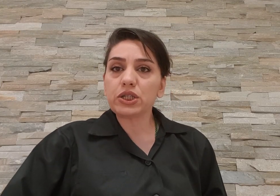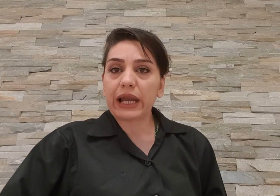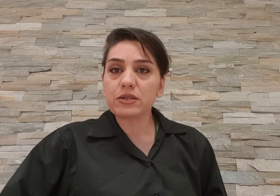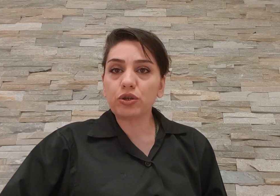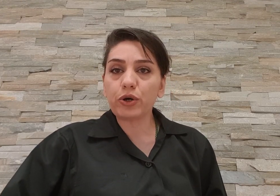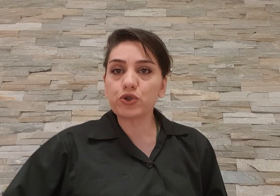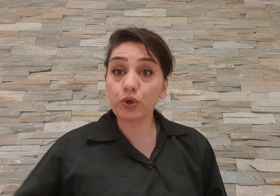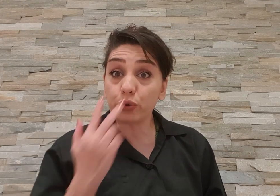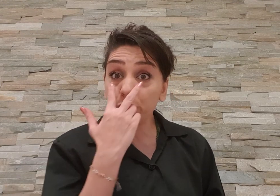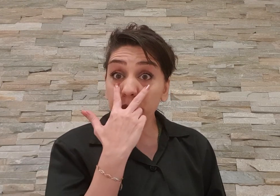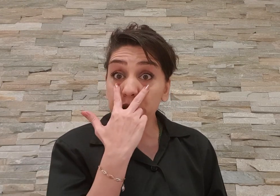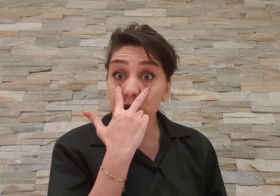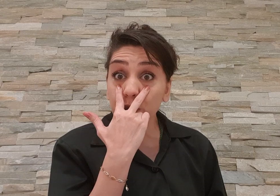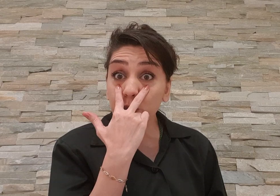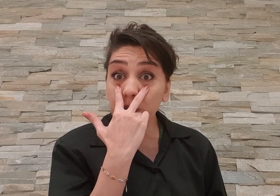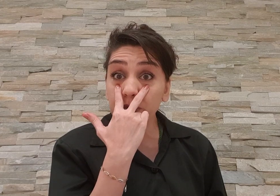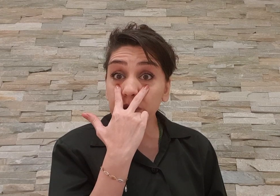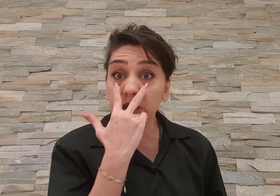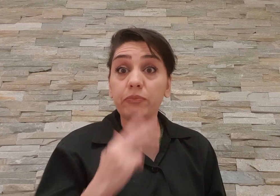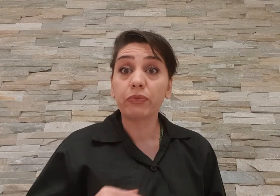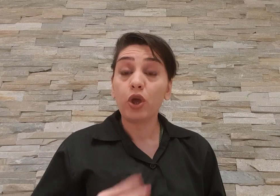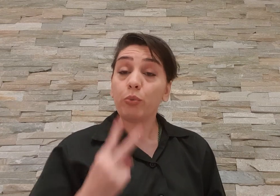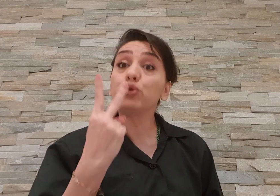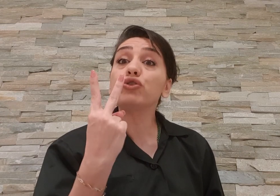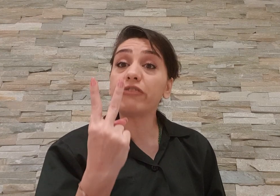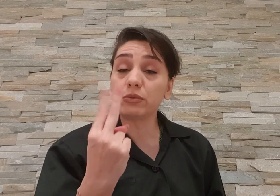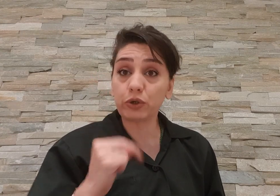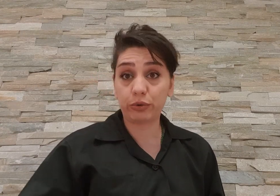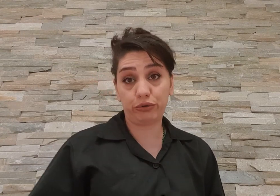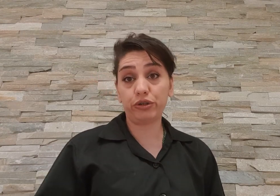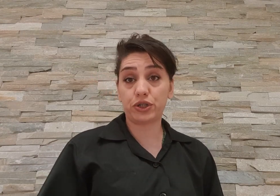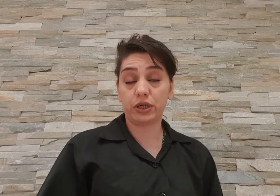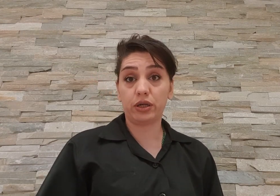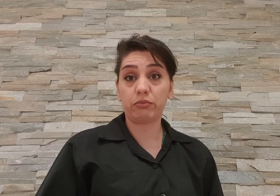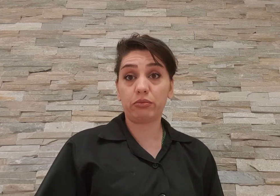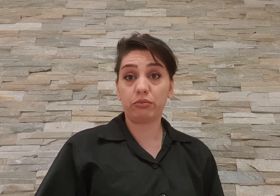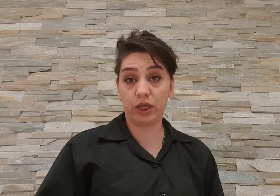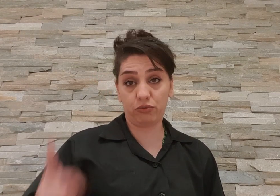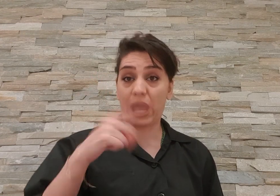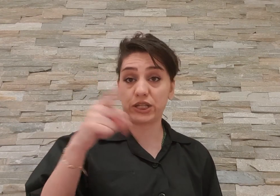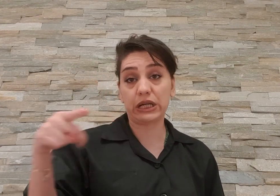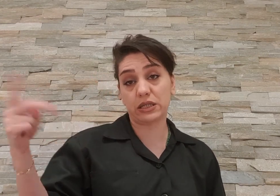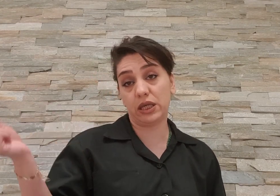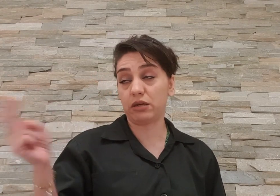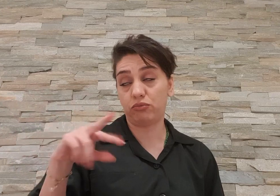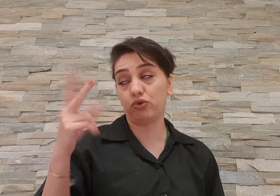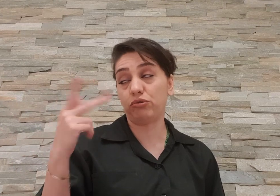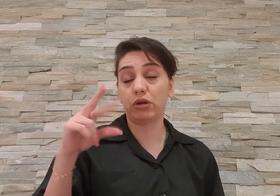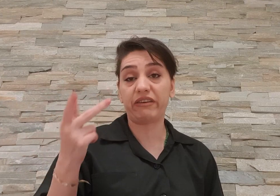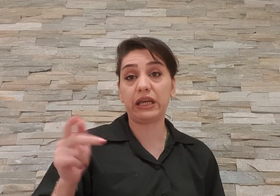جلسات بازجی خودمون و این چشه گوگولیمون دیدیم ما دو تا فاطمه کماندو داشتیم تو هر جلسه دو نفر